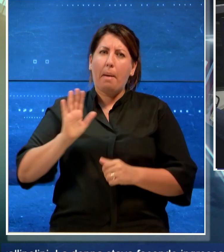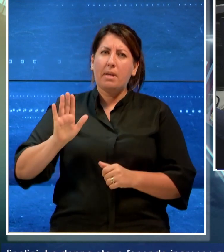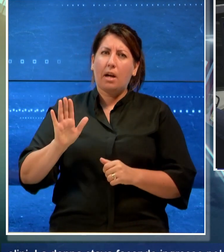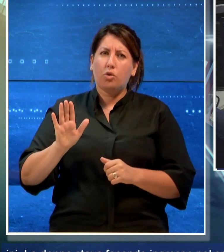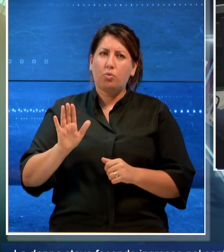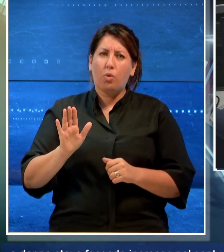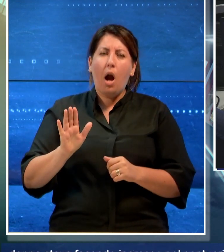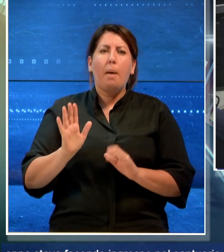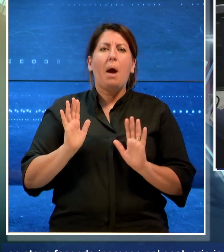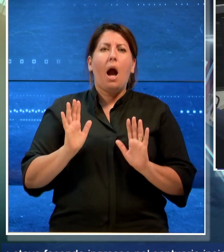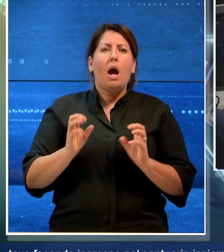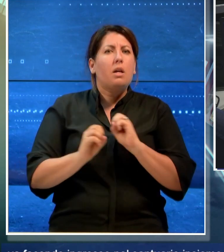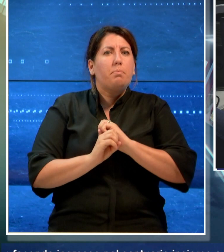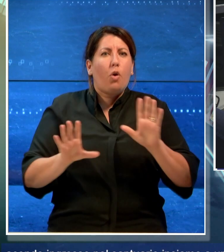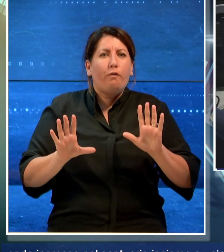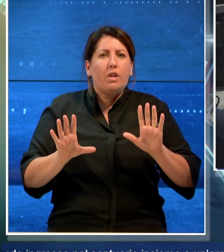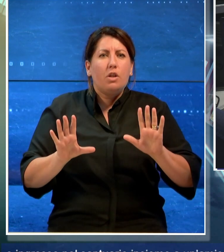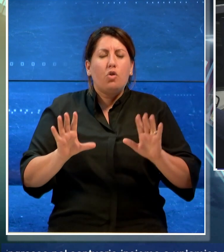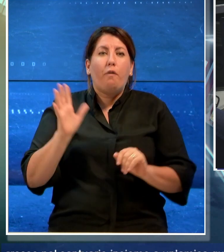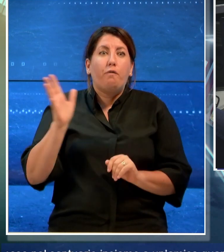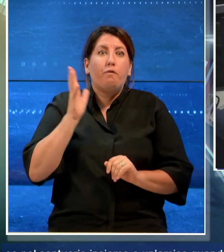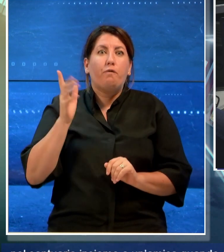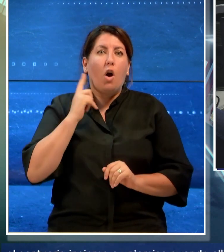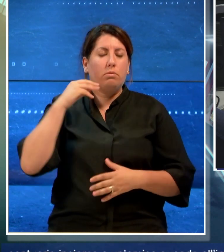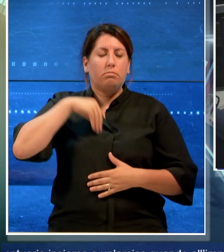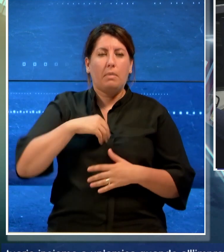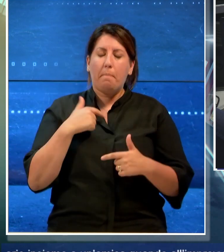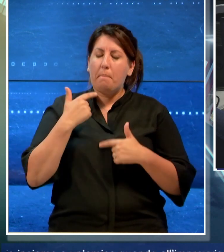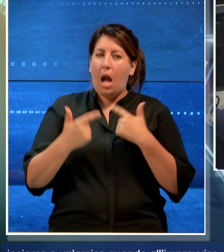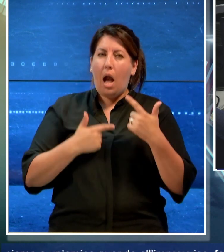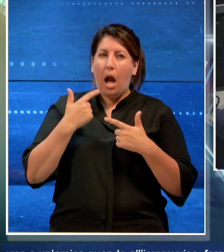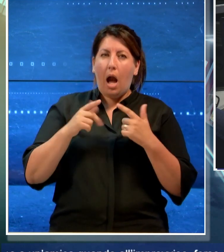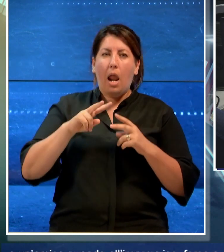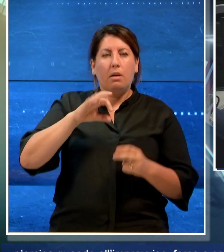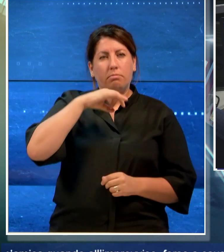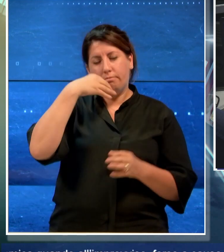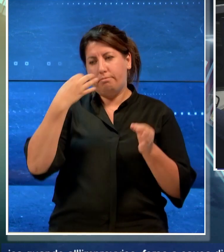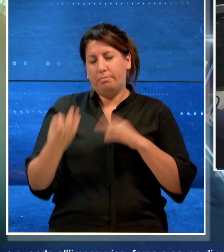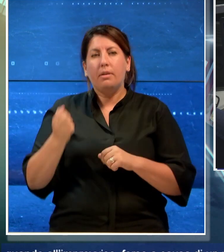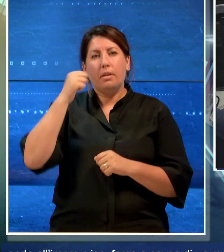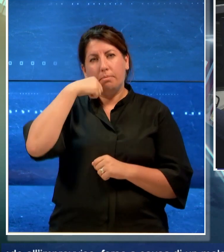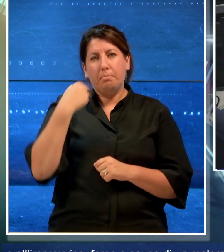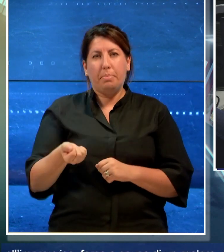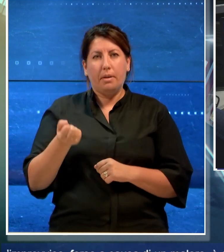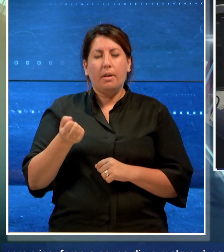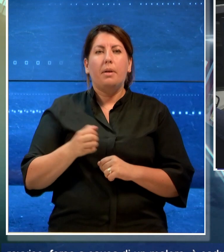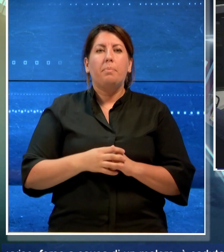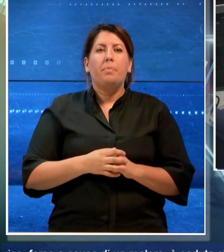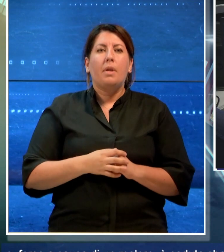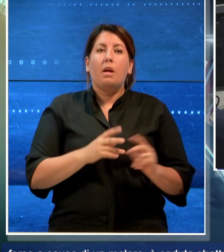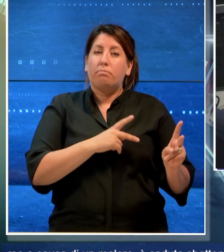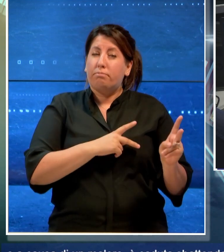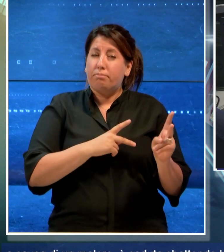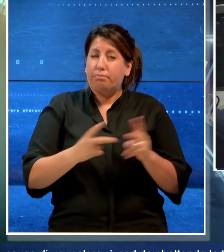'improvviso, forse a causa di un malore, è caduta sbattendo la testa all'indietro. Vani i soccorsi dei